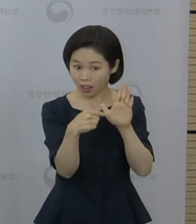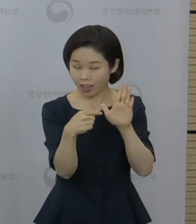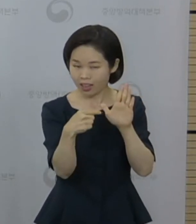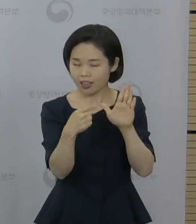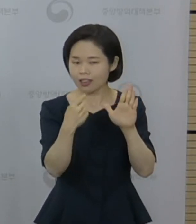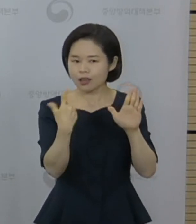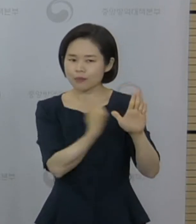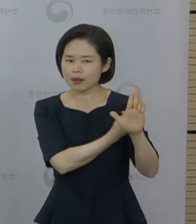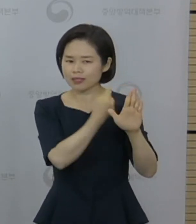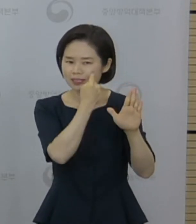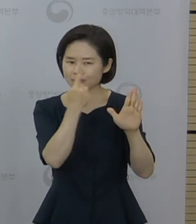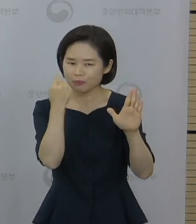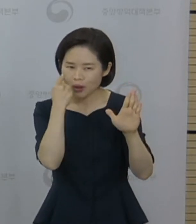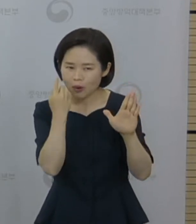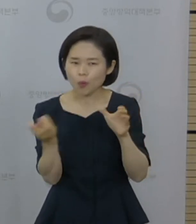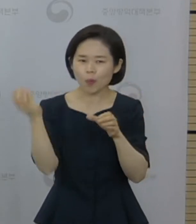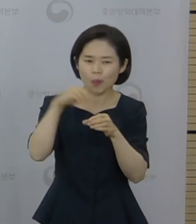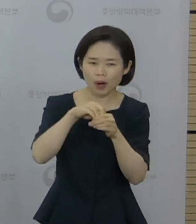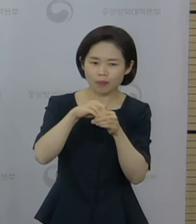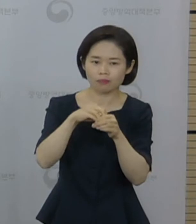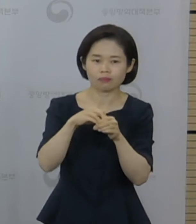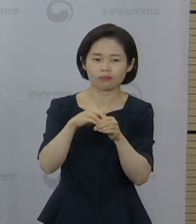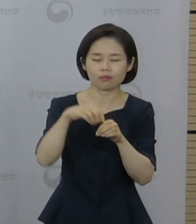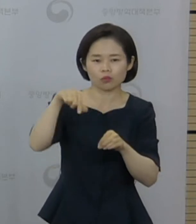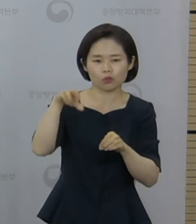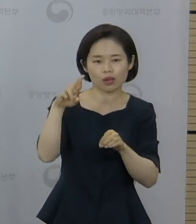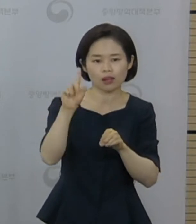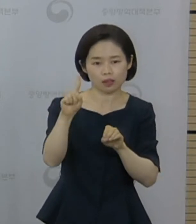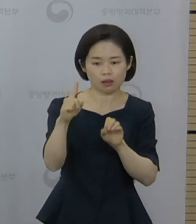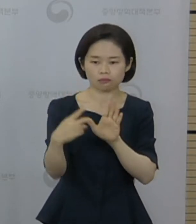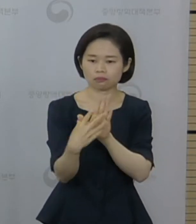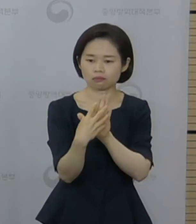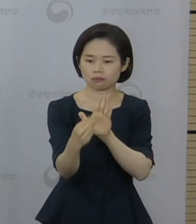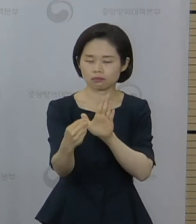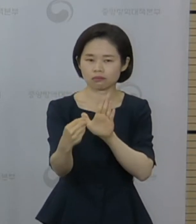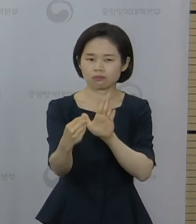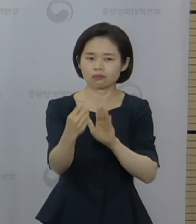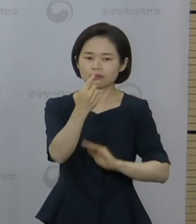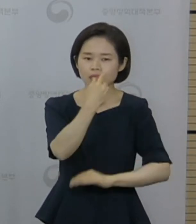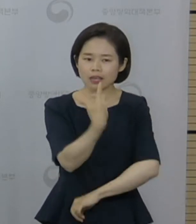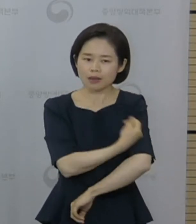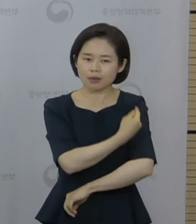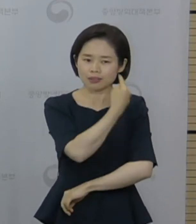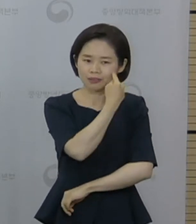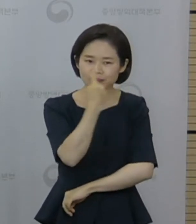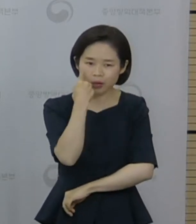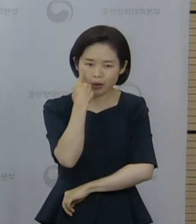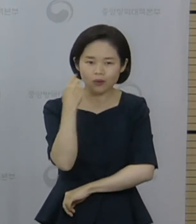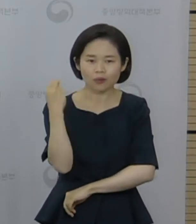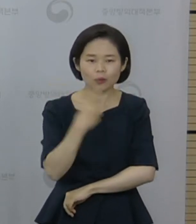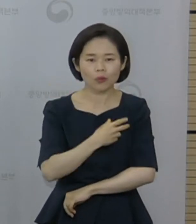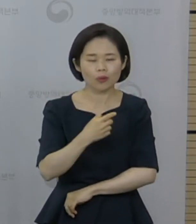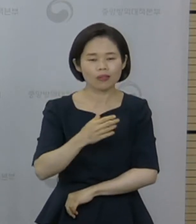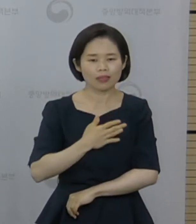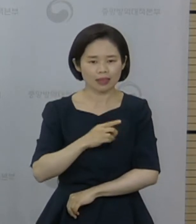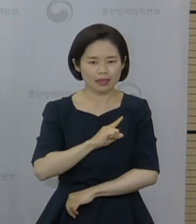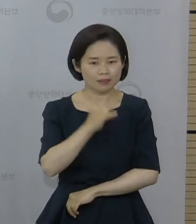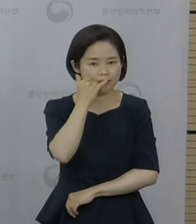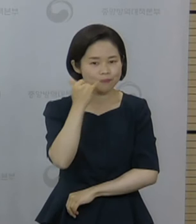받아 하나의 QR코드로 전자출입명부와 예방접종 인증을 동시에 수행하실 수 있게 됩니다.